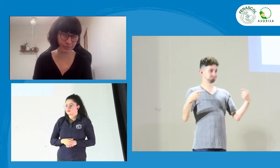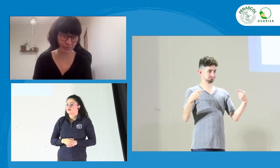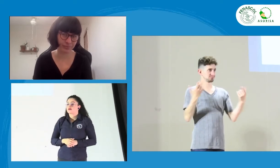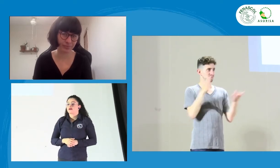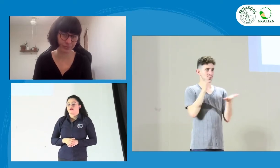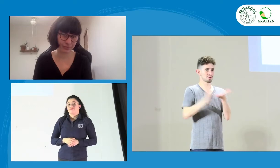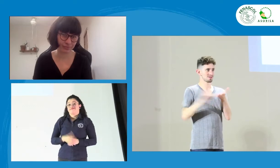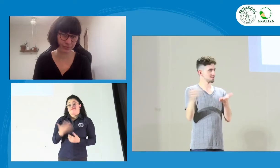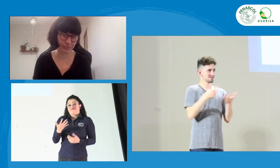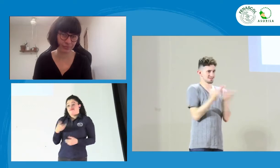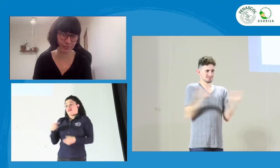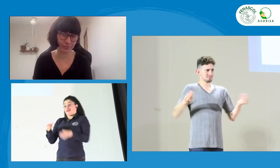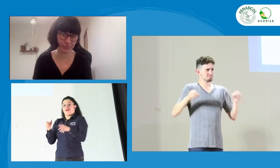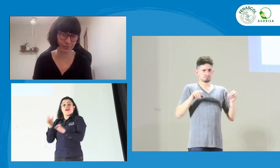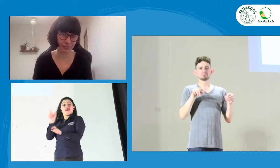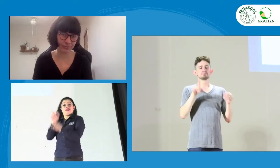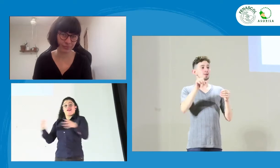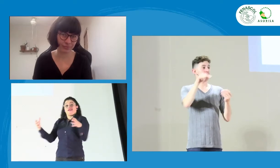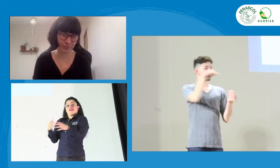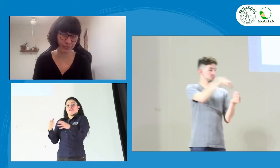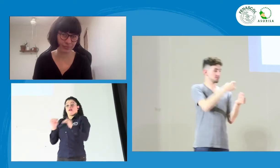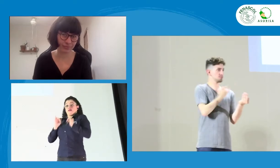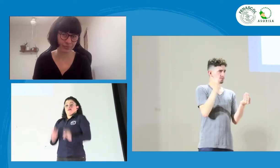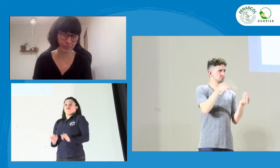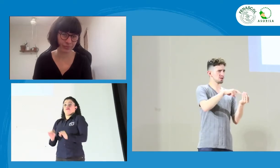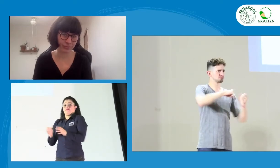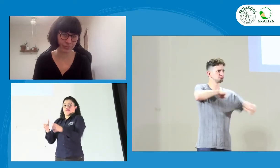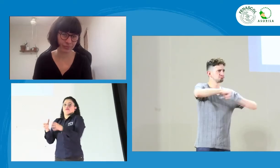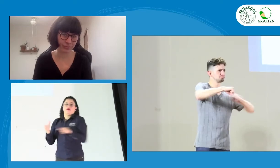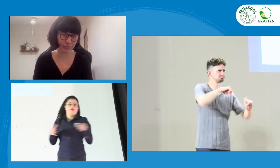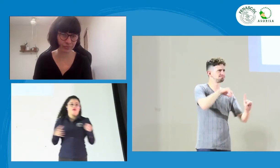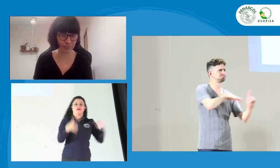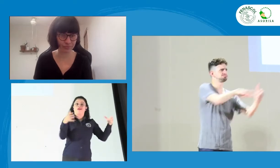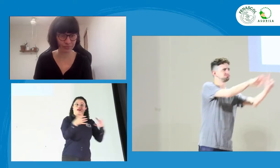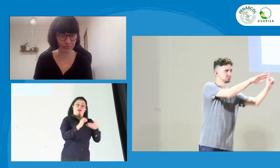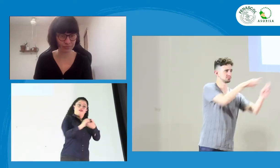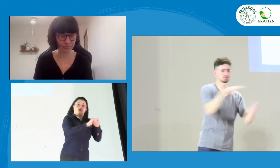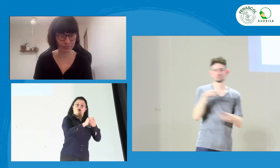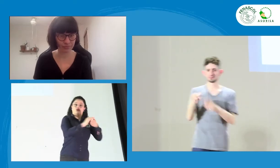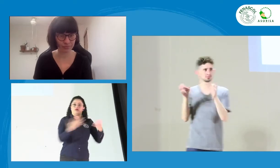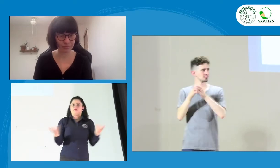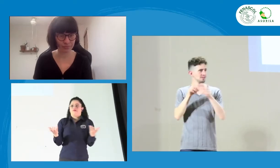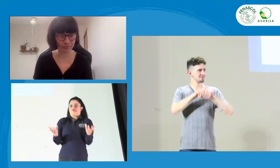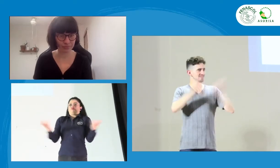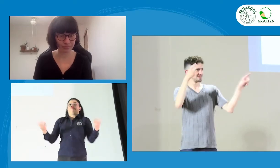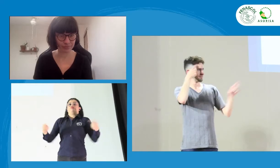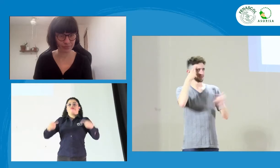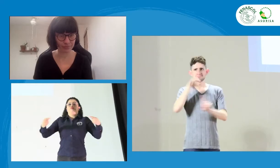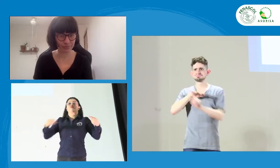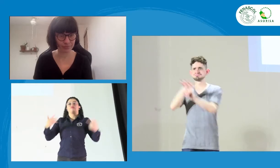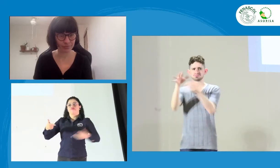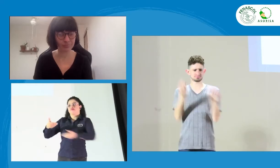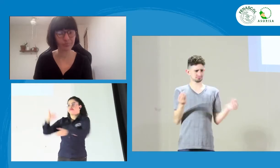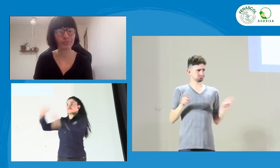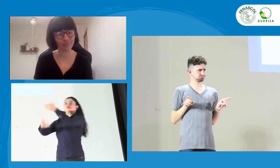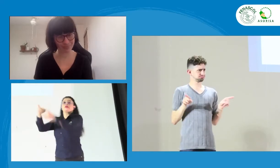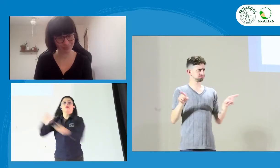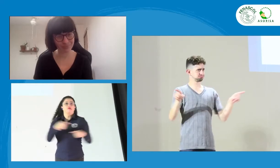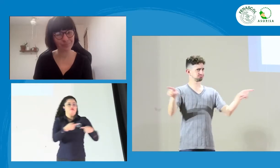Porque aquí se siente una guerra, como una discusión entre ambos grupos, porque hay personas que hacen incidencia de forma individual, pero